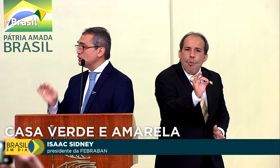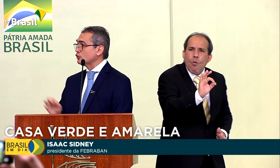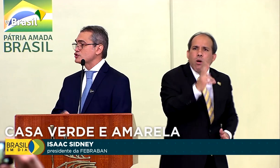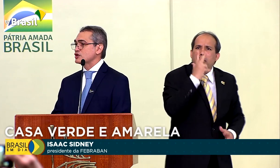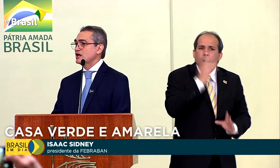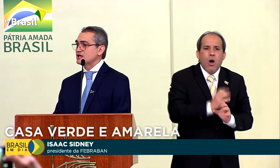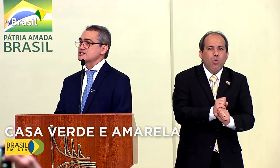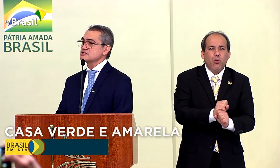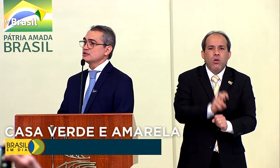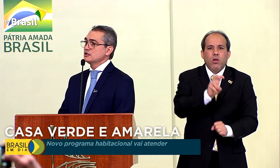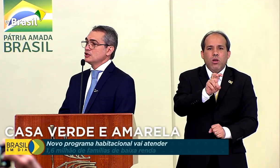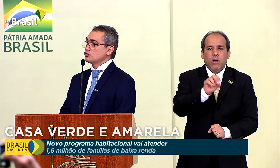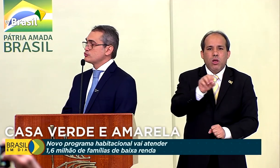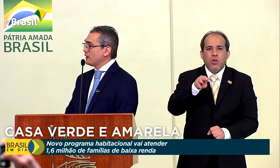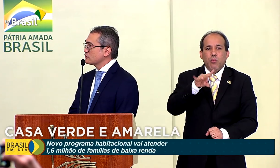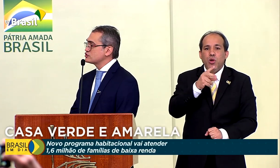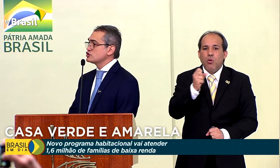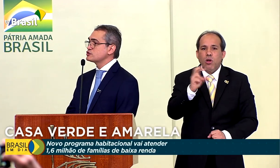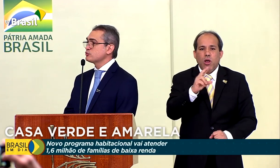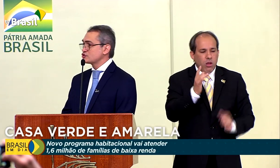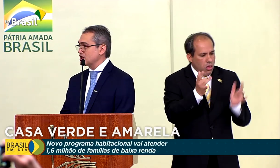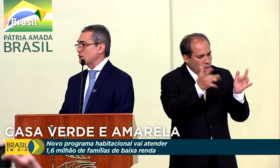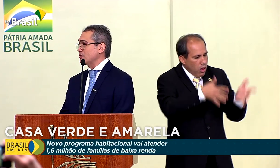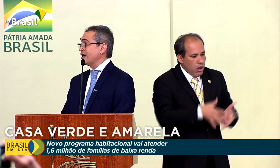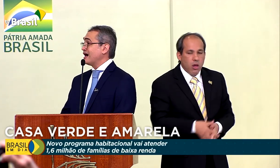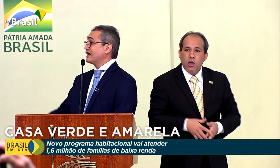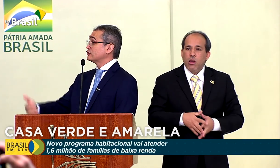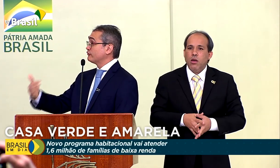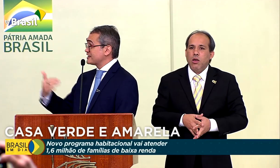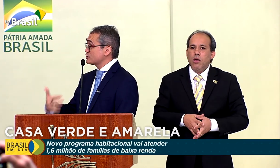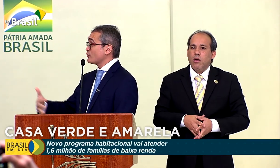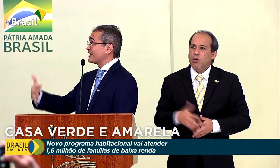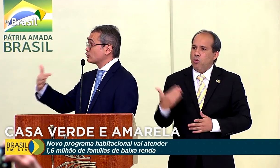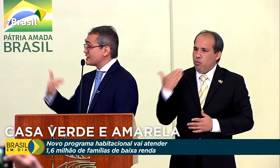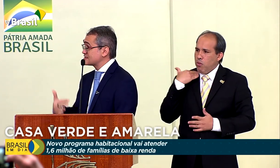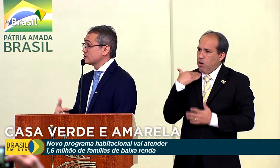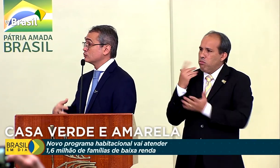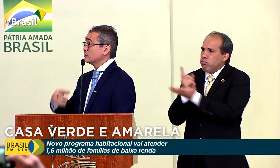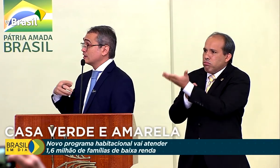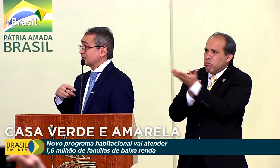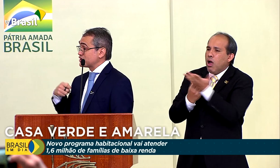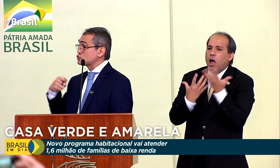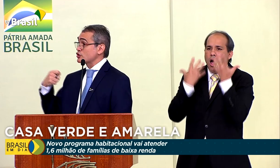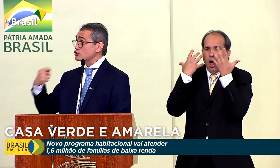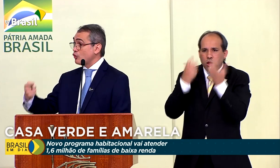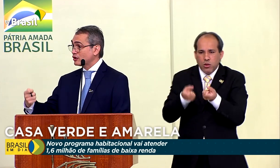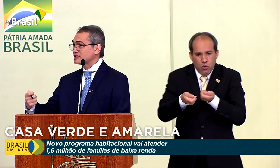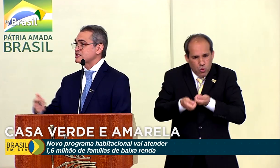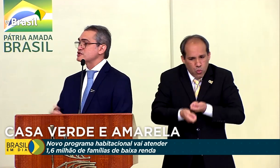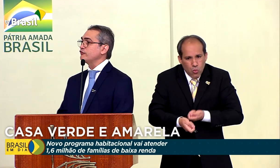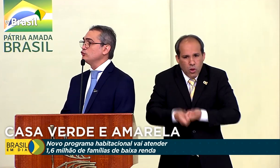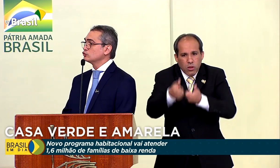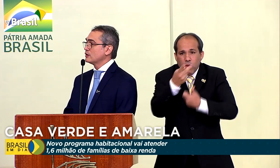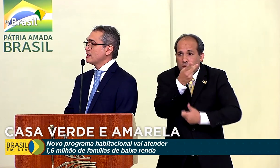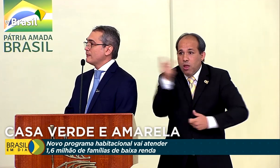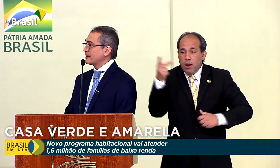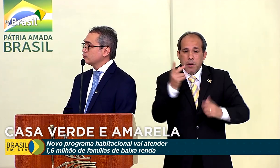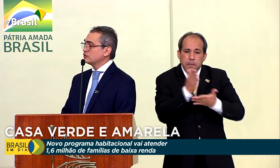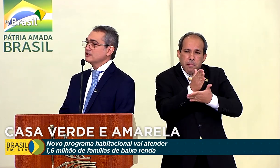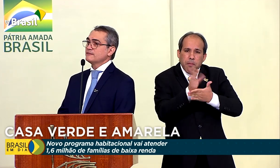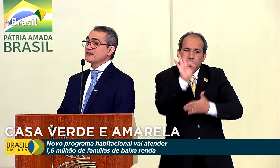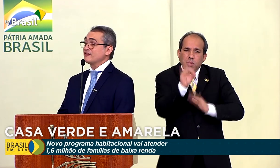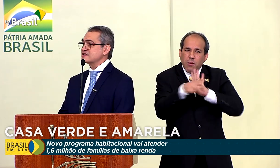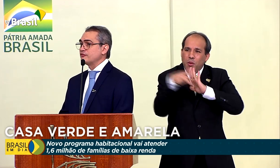500 milhões de reais. E os bancos se dispuseram a fazer uma doação das suas cotas desse fundo